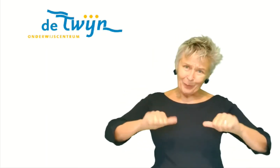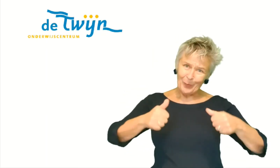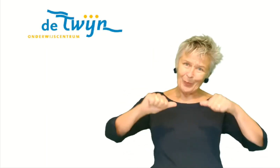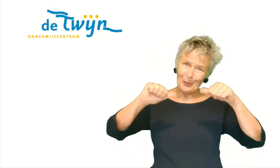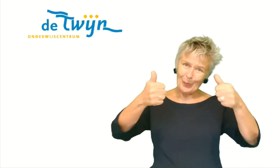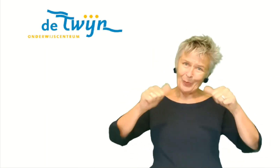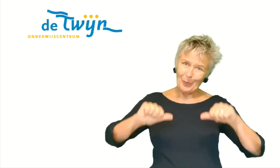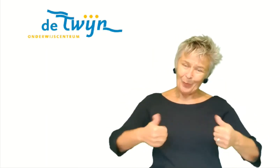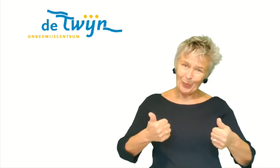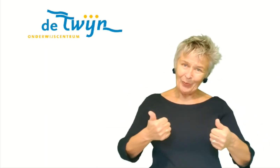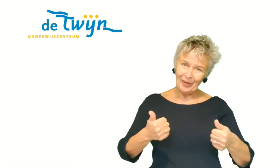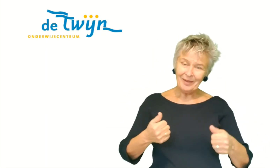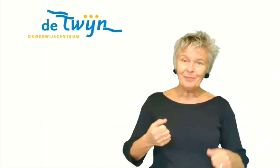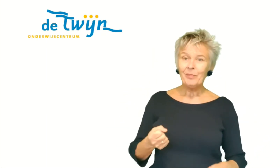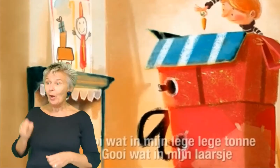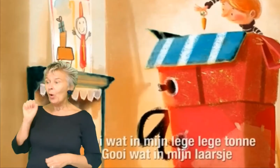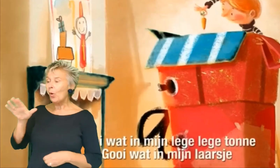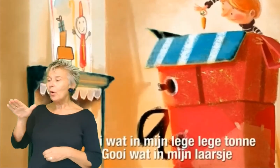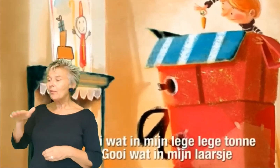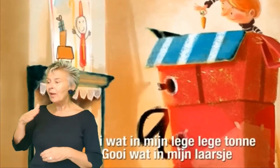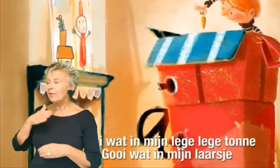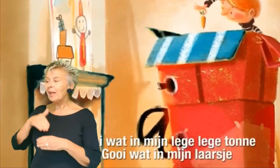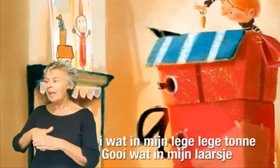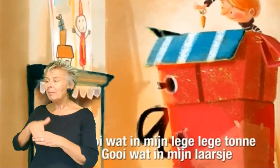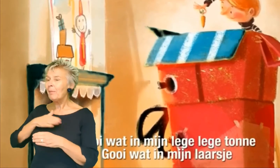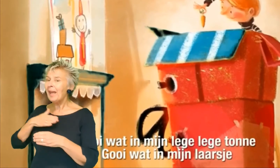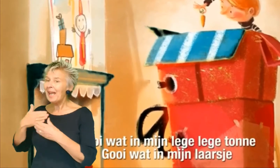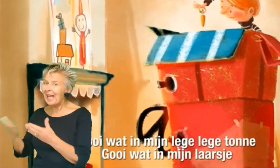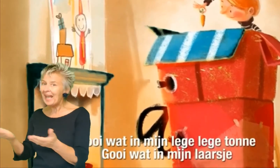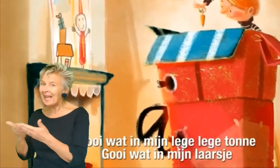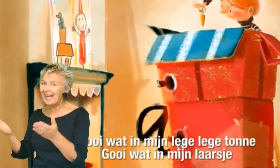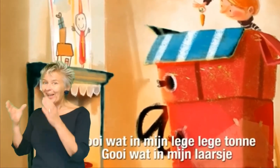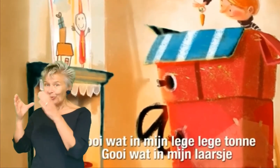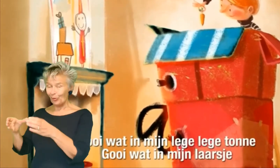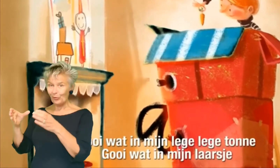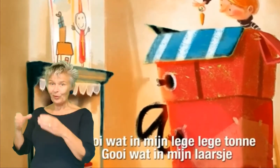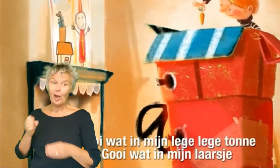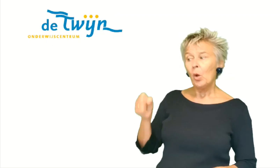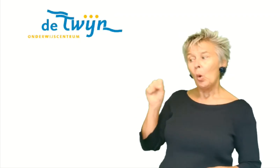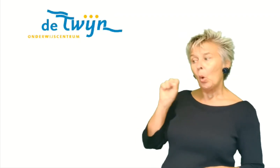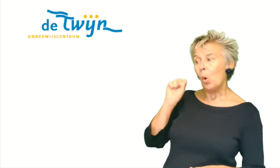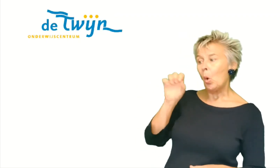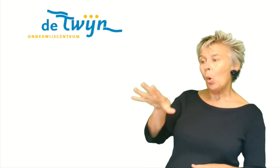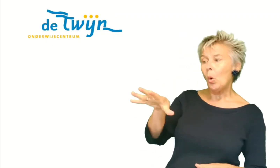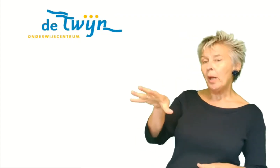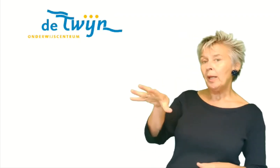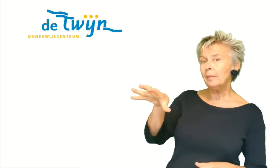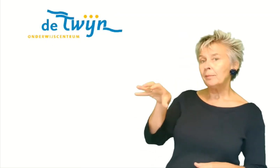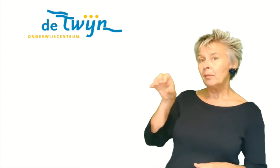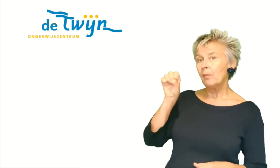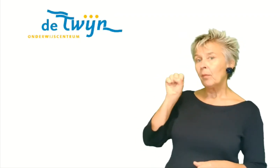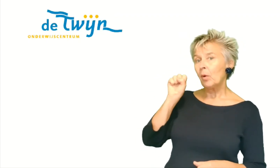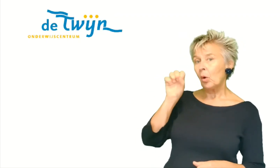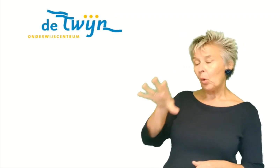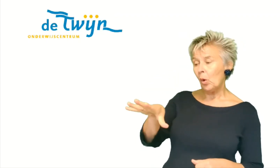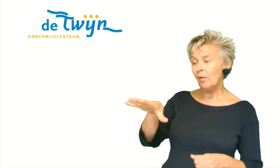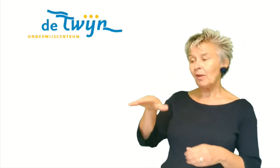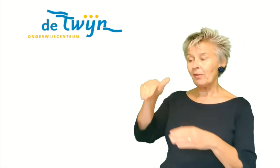Sinterklaasje, bonnen, bonnen, bonnen. Gooi wat in m'n lege, lege tonnen. Gooi,